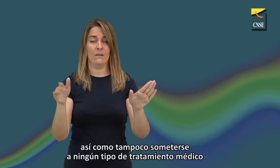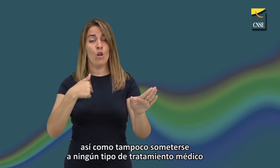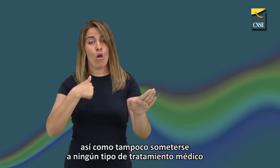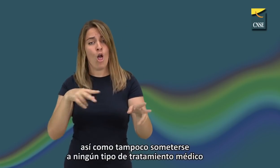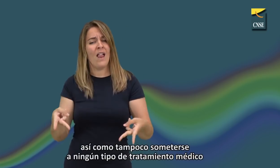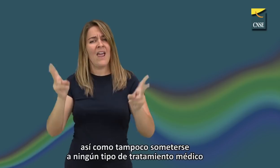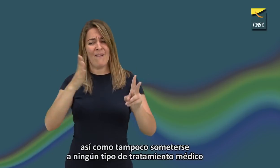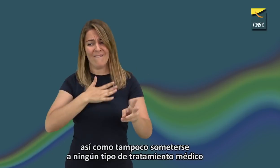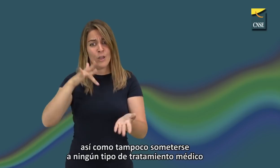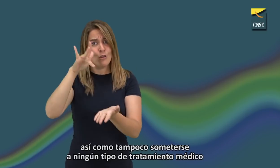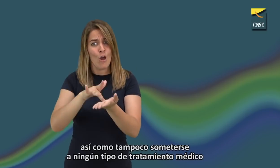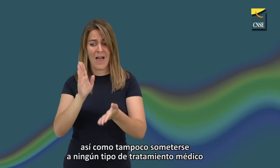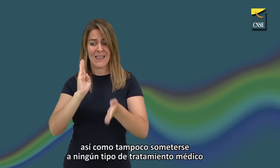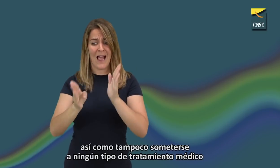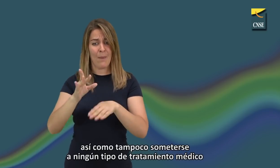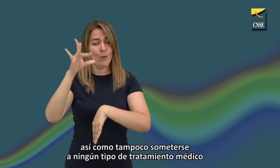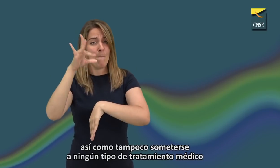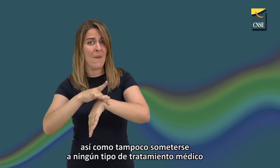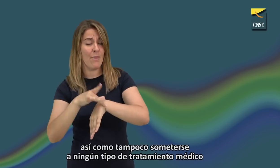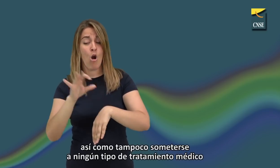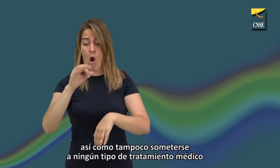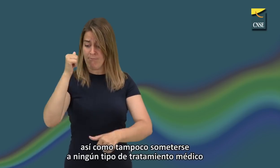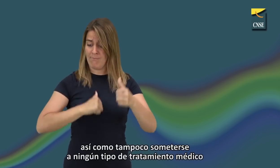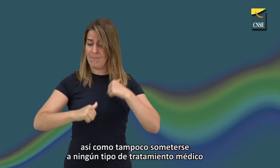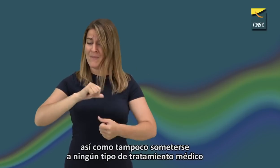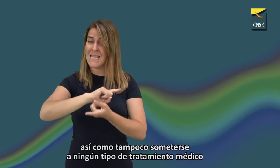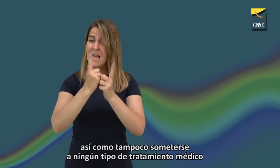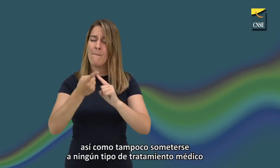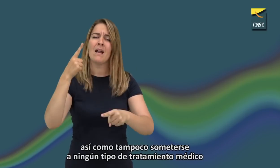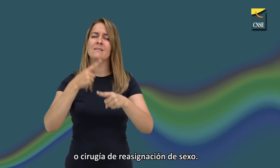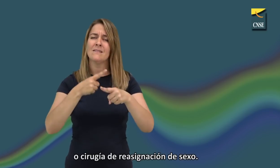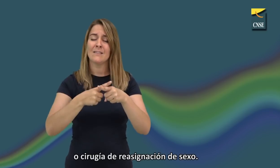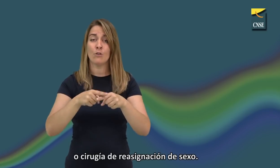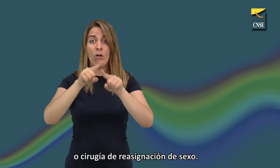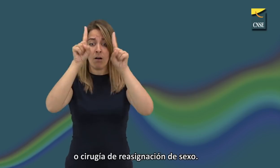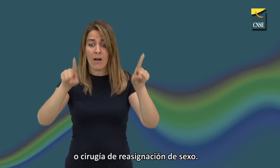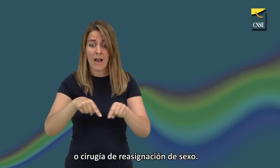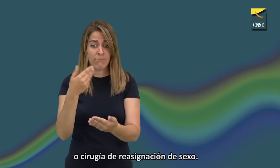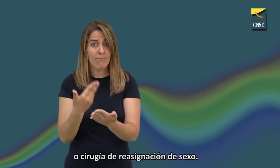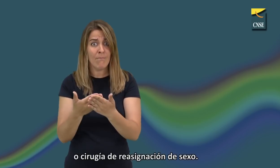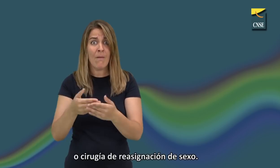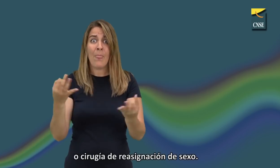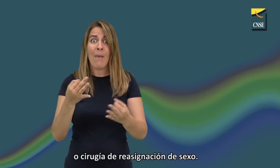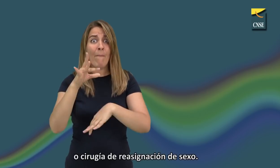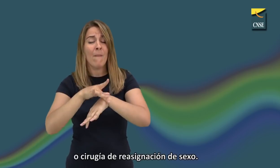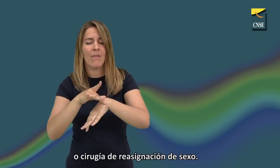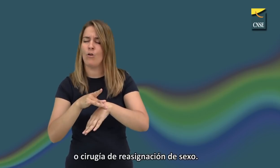Así como tampoco someterse a ningún tipo de tratamiento médico o cirugía de reasignación de